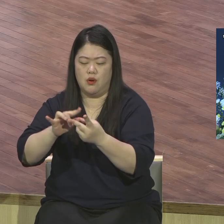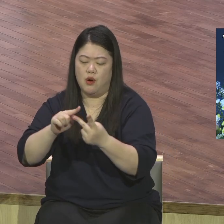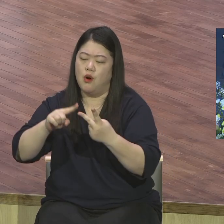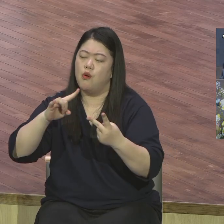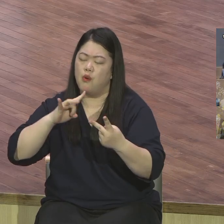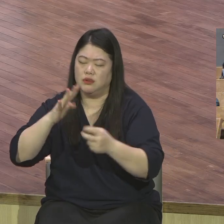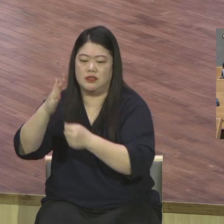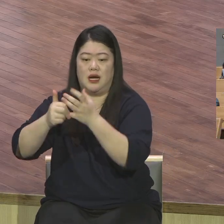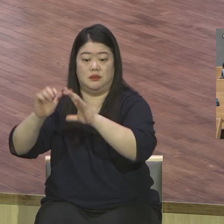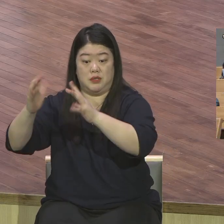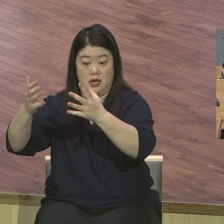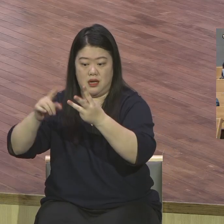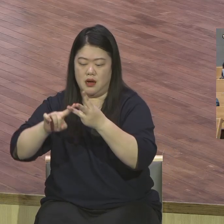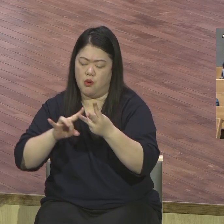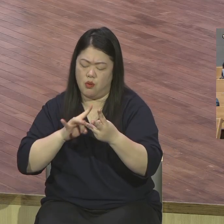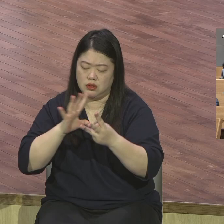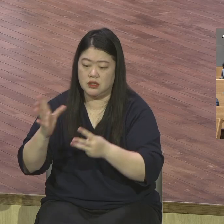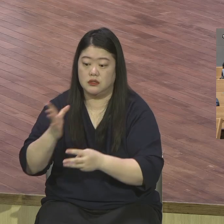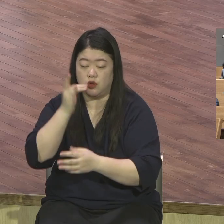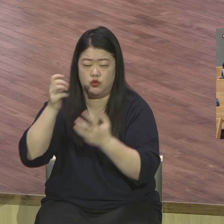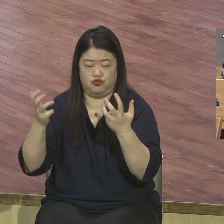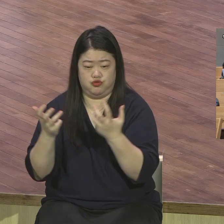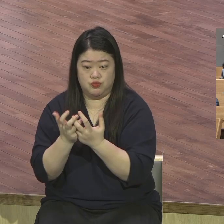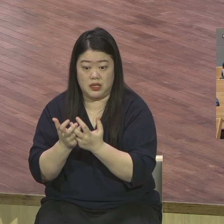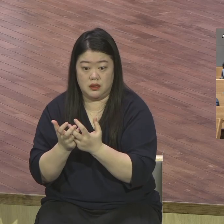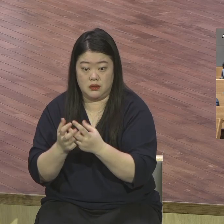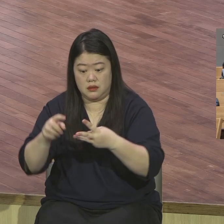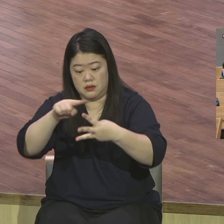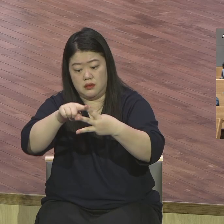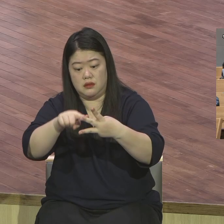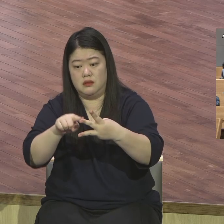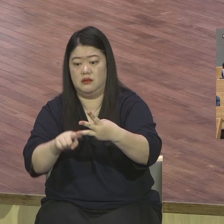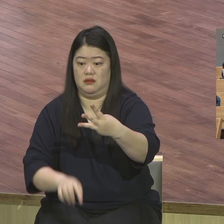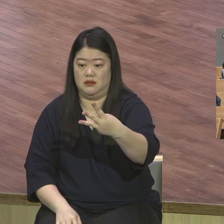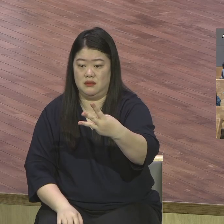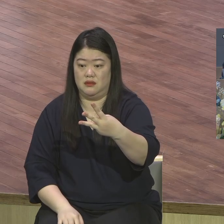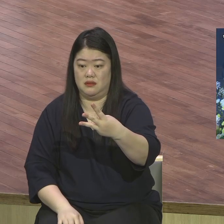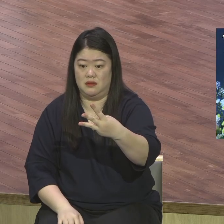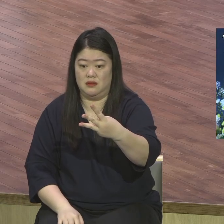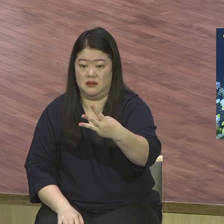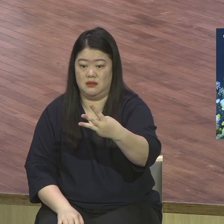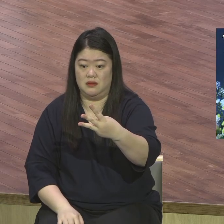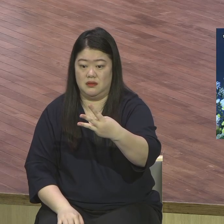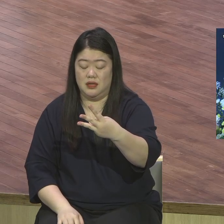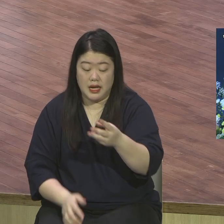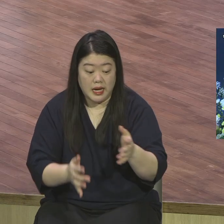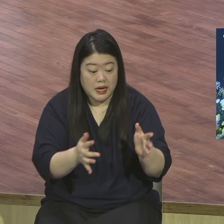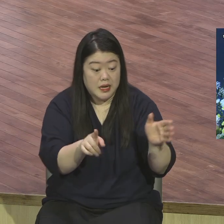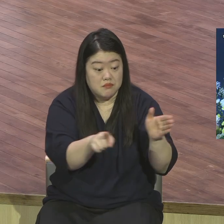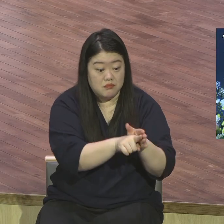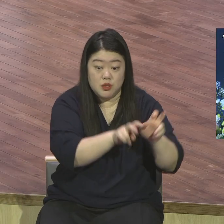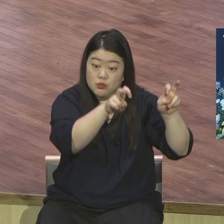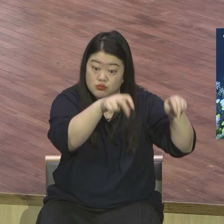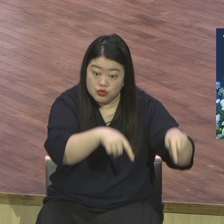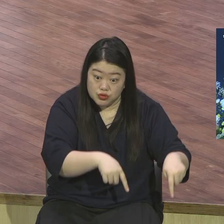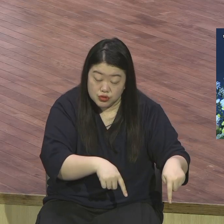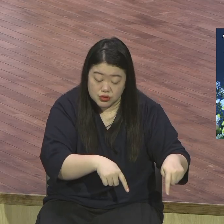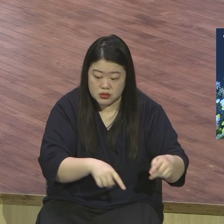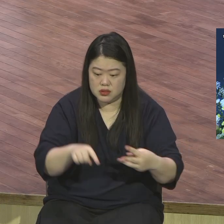여기 창의력이 나온다고 세상 사람들이 감당 못할 헨델이 메시아 중에서 할렐루야 우리